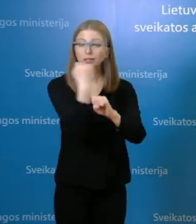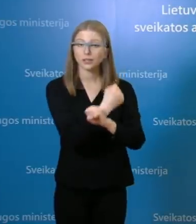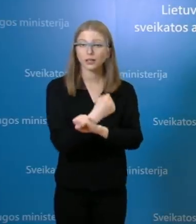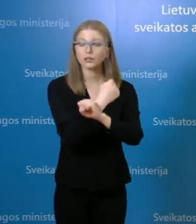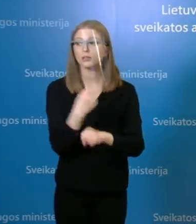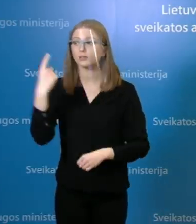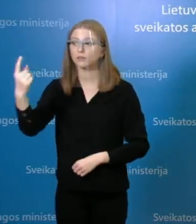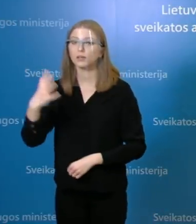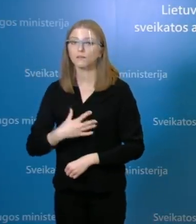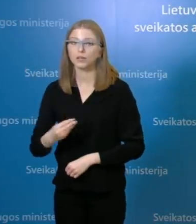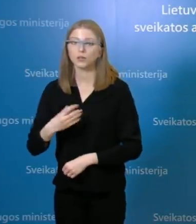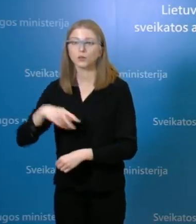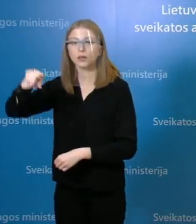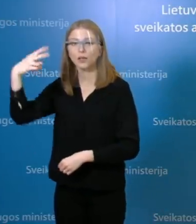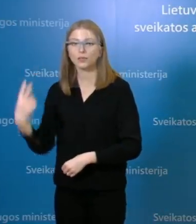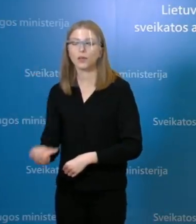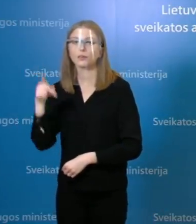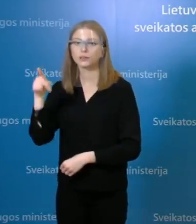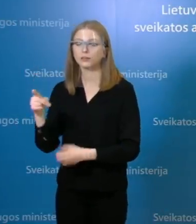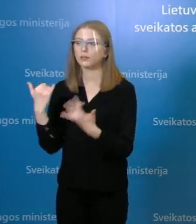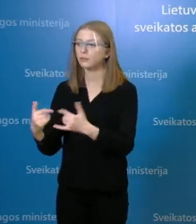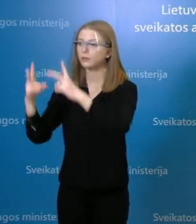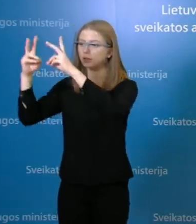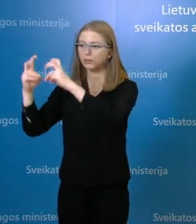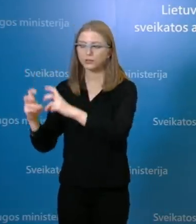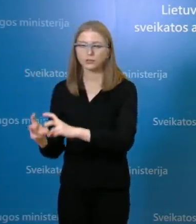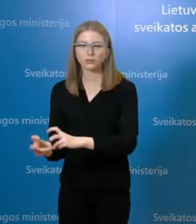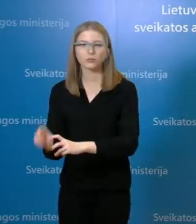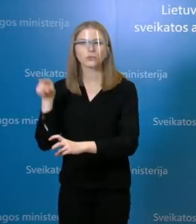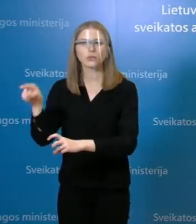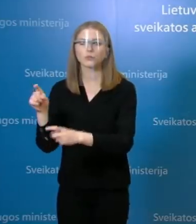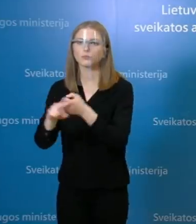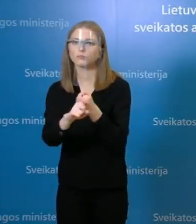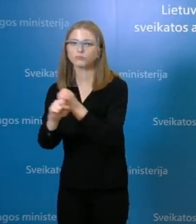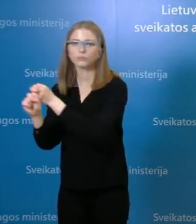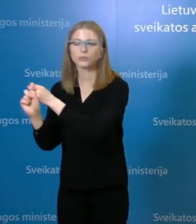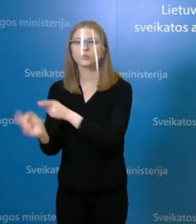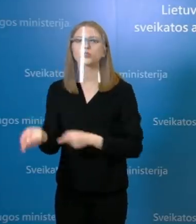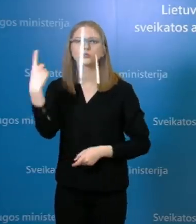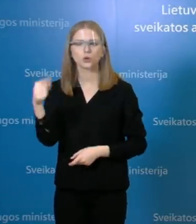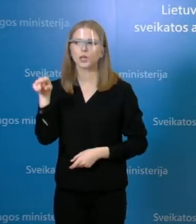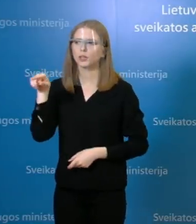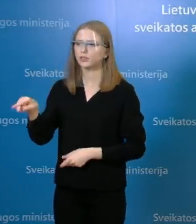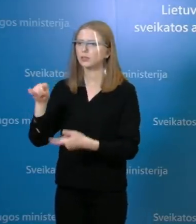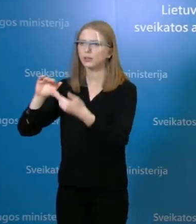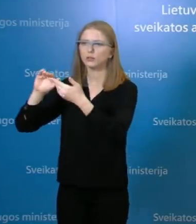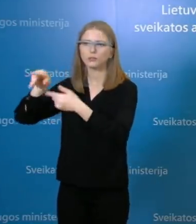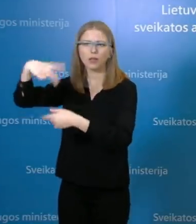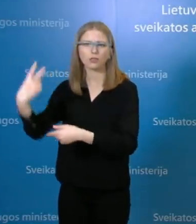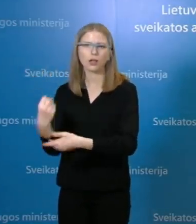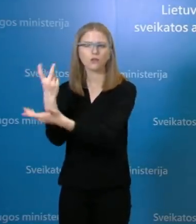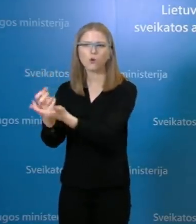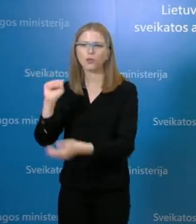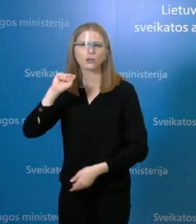ligoninės pacientas, apie kurį mes dar aiškinamės daugiau ir vis dėl to, kokiam aplinkybėm jis pateko į Vilniaus miesto klinikinę ligoninę, kurią mes